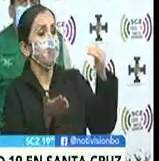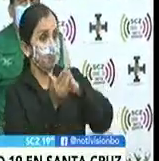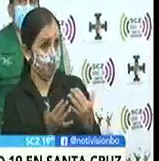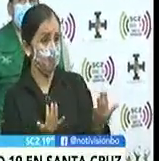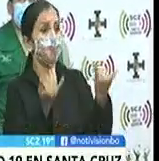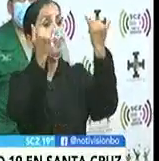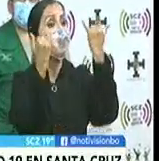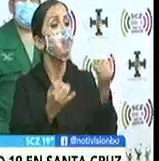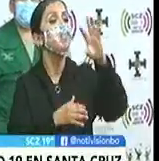registrados el día de hoy.